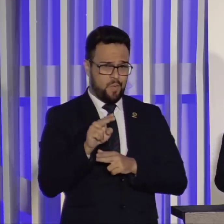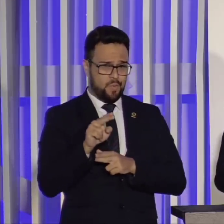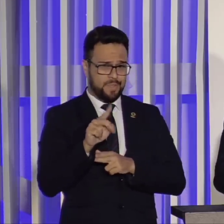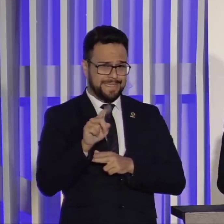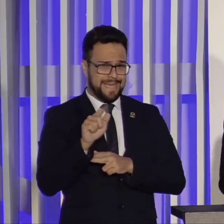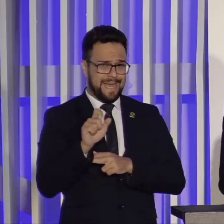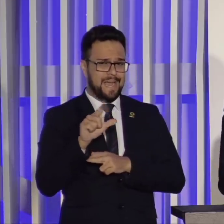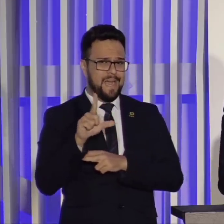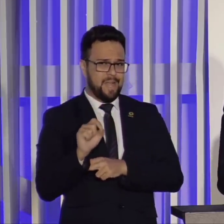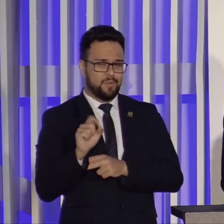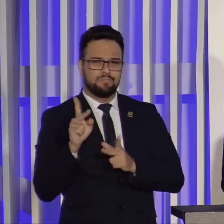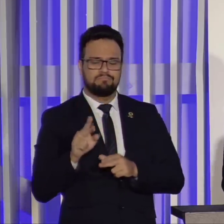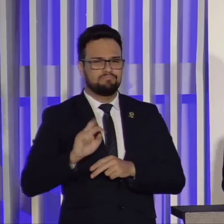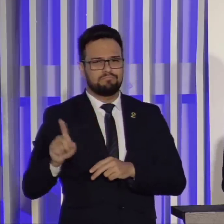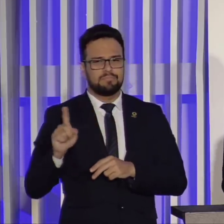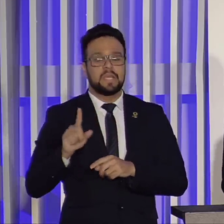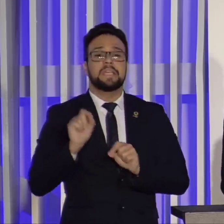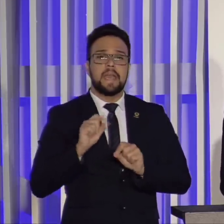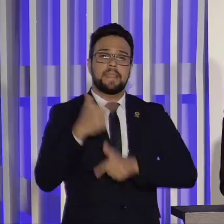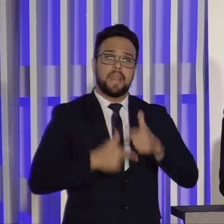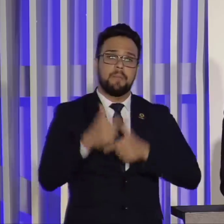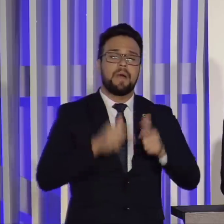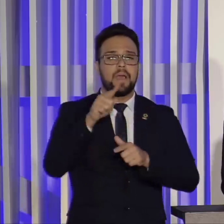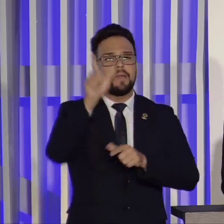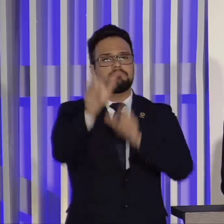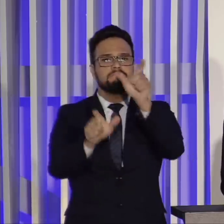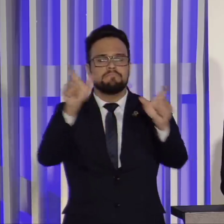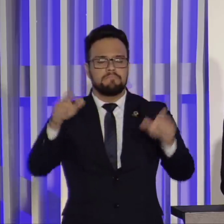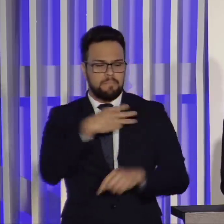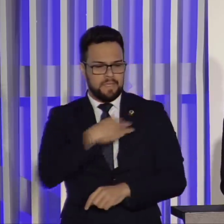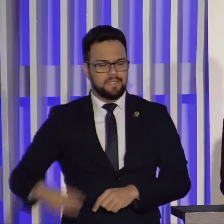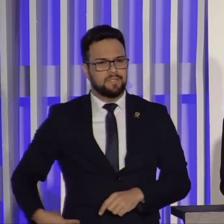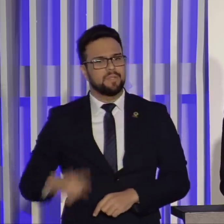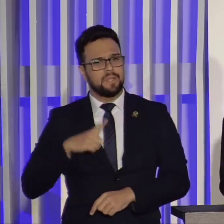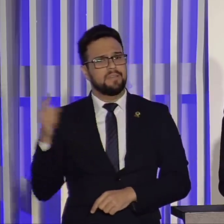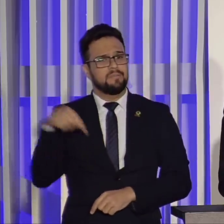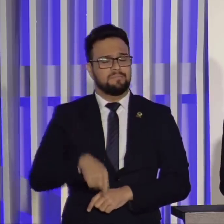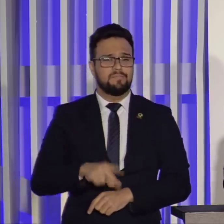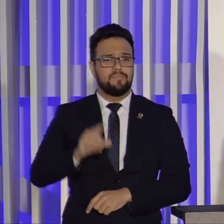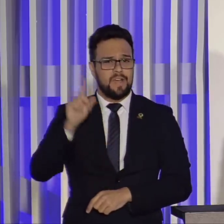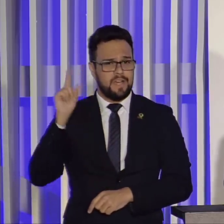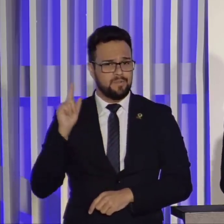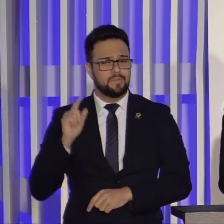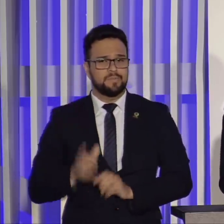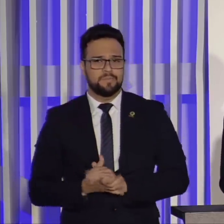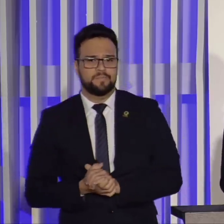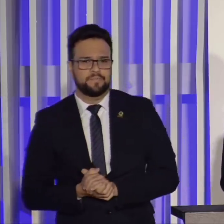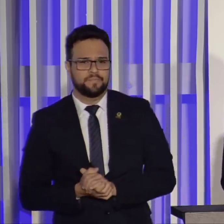quem entra em campo são os ministros. E aqui temos vários. O mais antigo aqui, o nosso